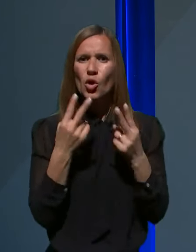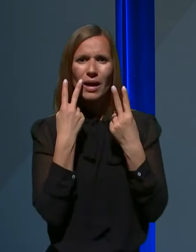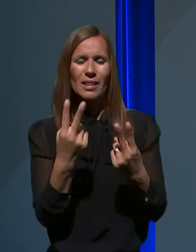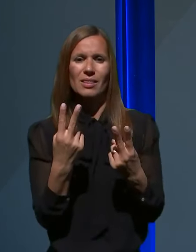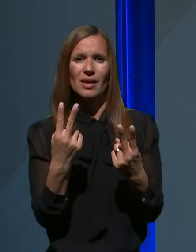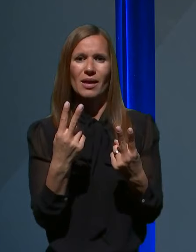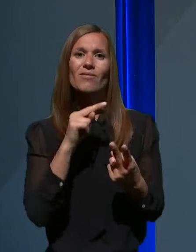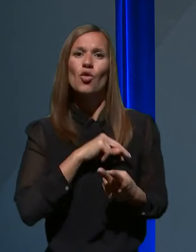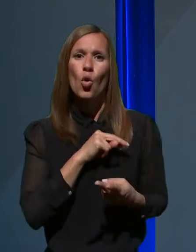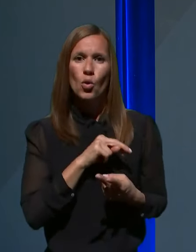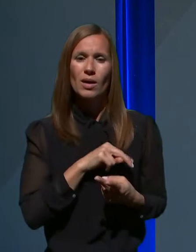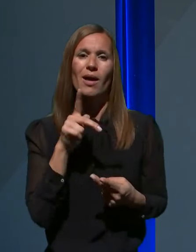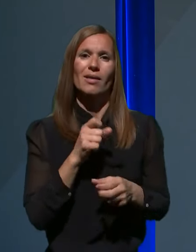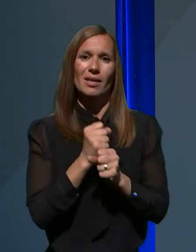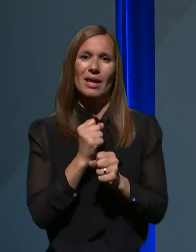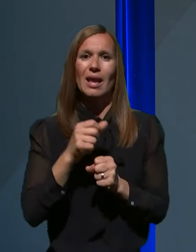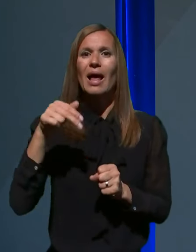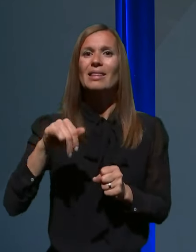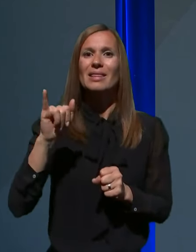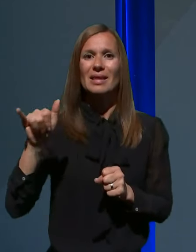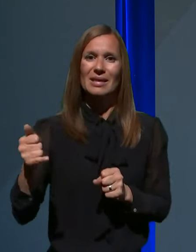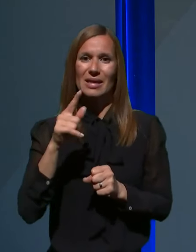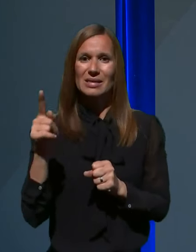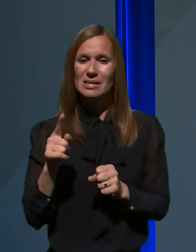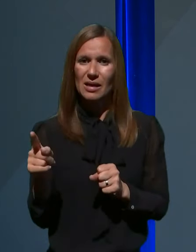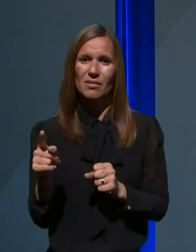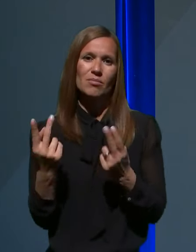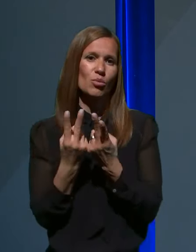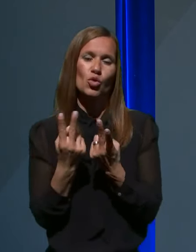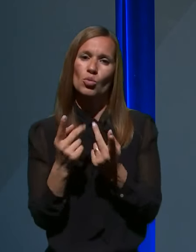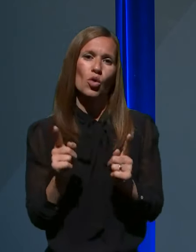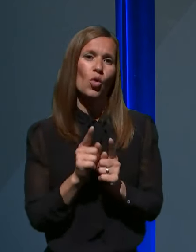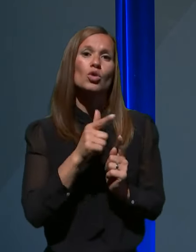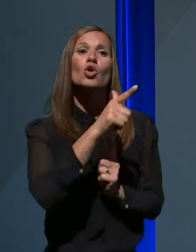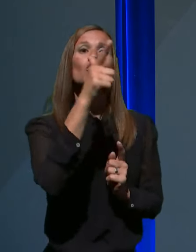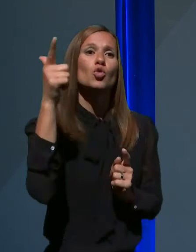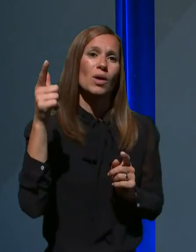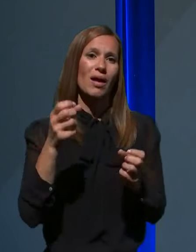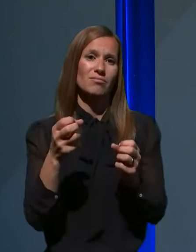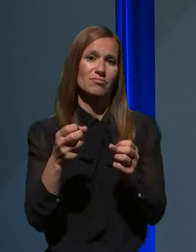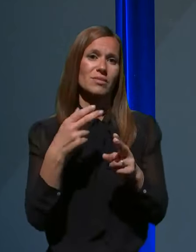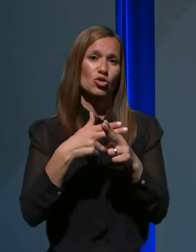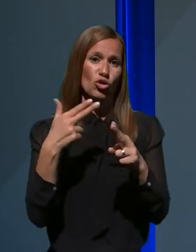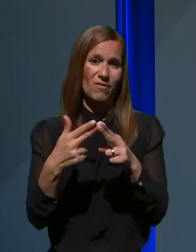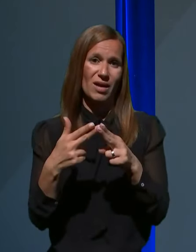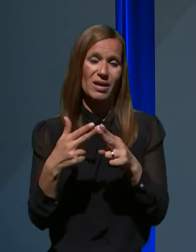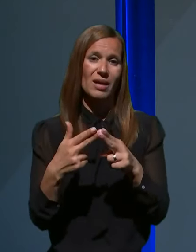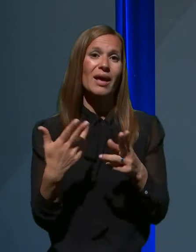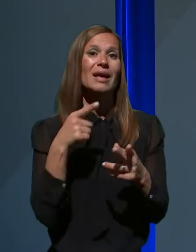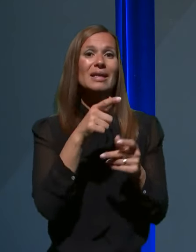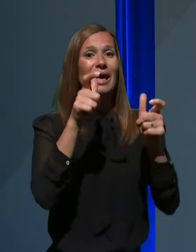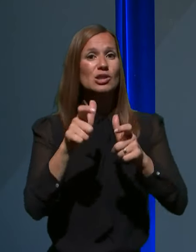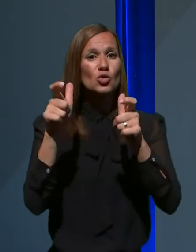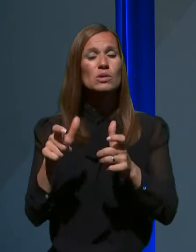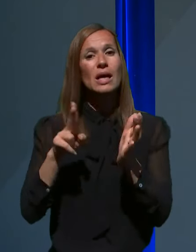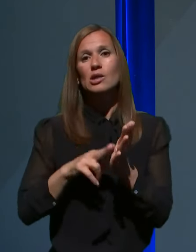same vloge in dela NJZ-a, pa vzor pač nekaterih razvitejših držav, kjer ta institucija res